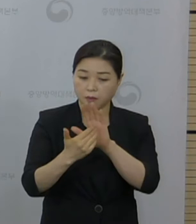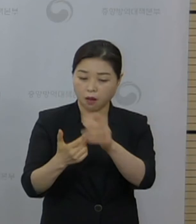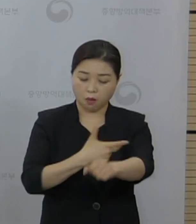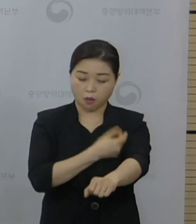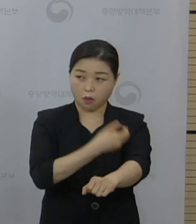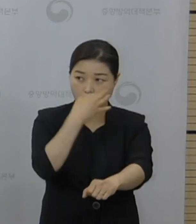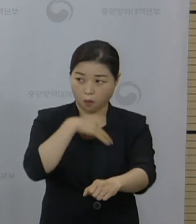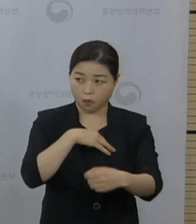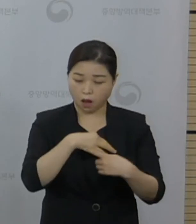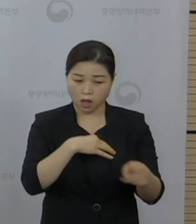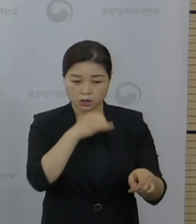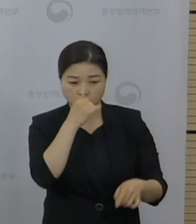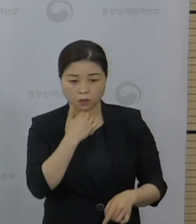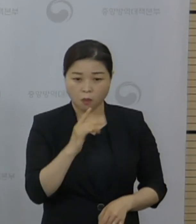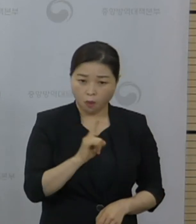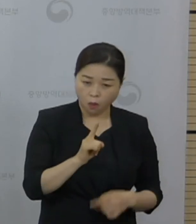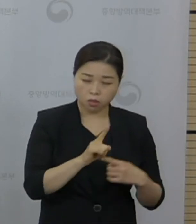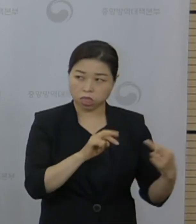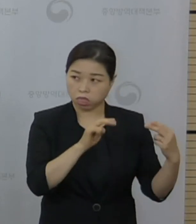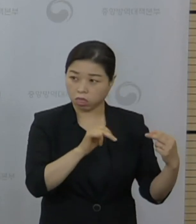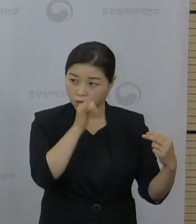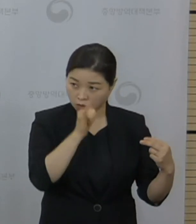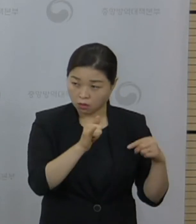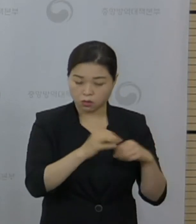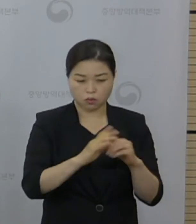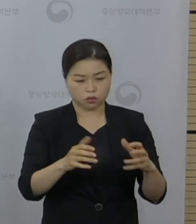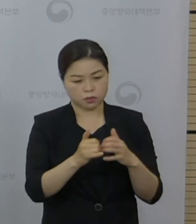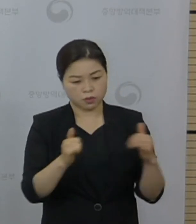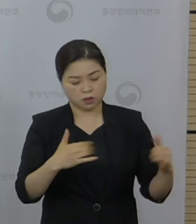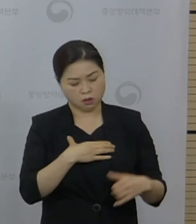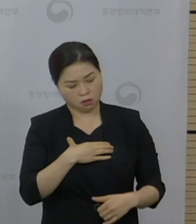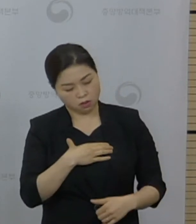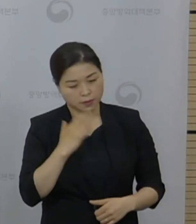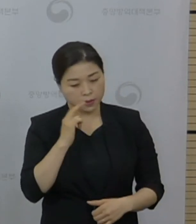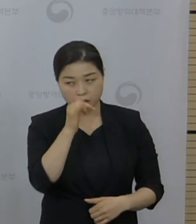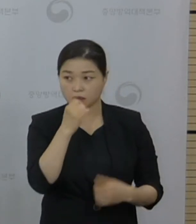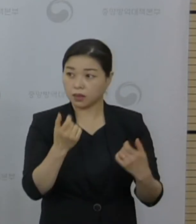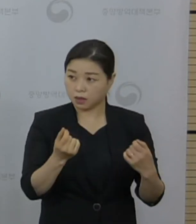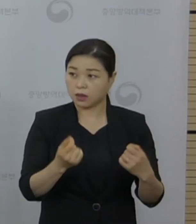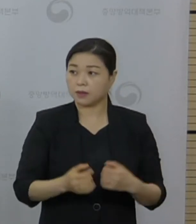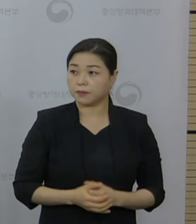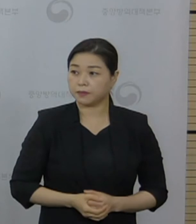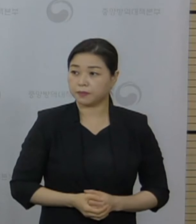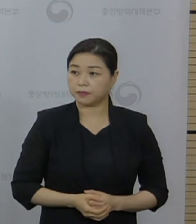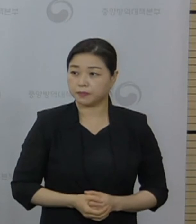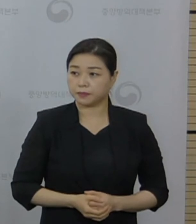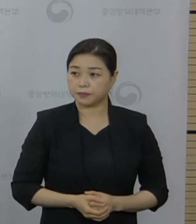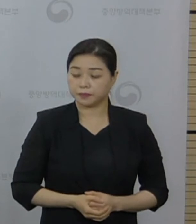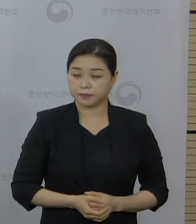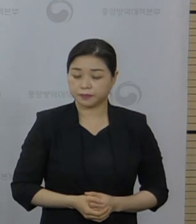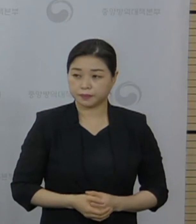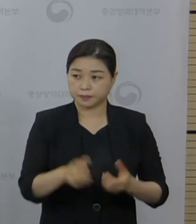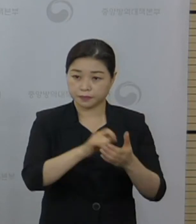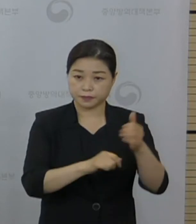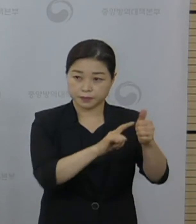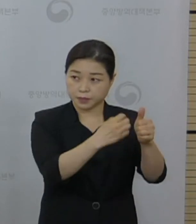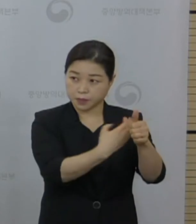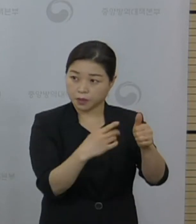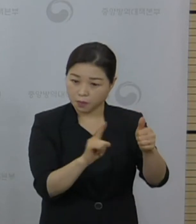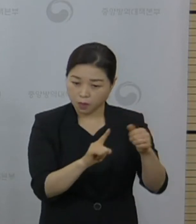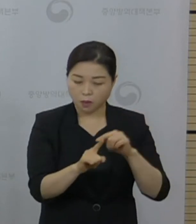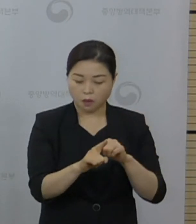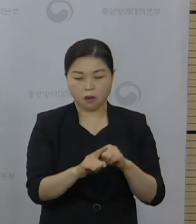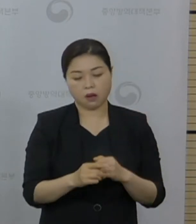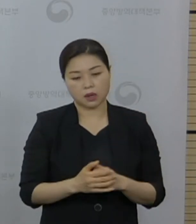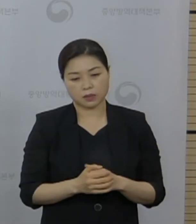등 백신 효과에 대해서 국민 우려가 발생하면서 기자님 설명이 특정 백신을 기피하거나